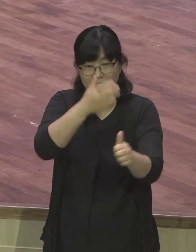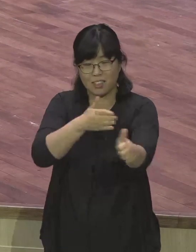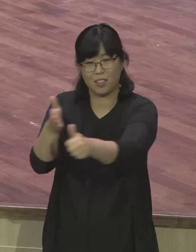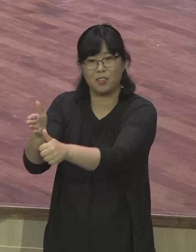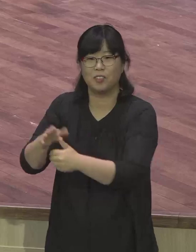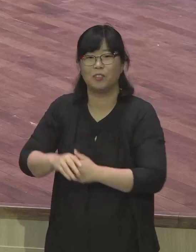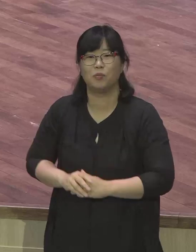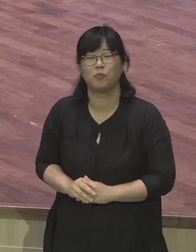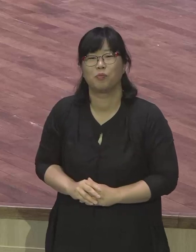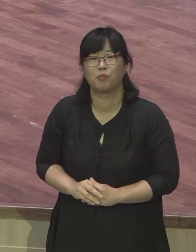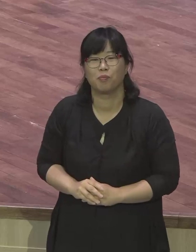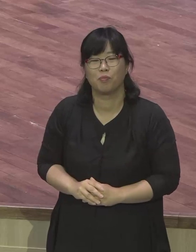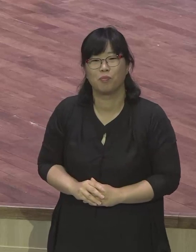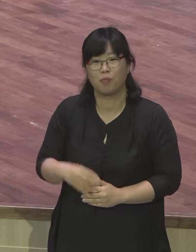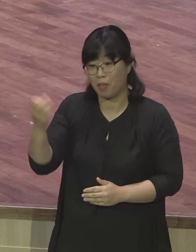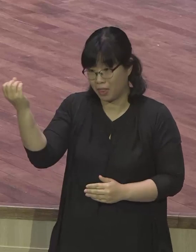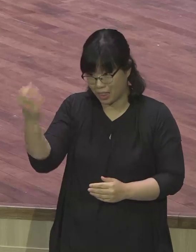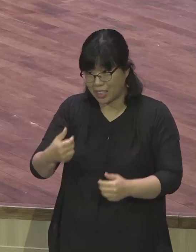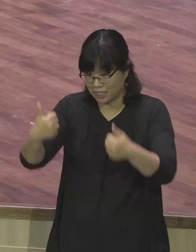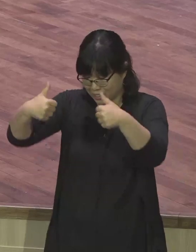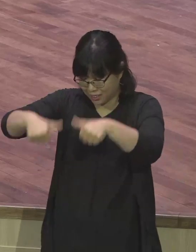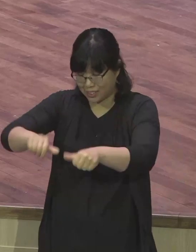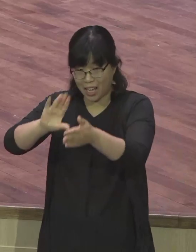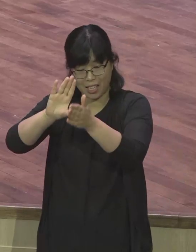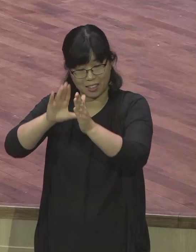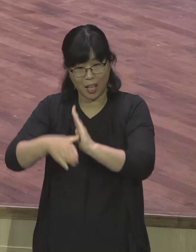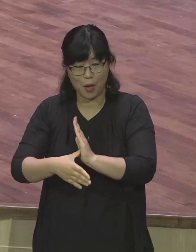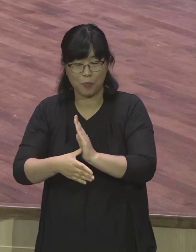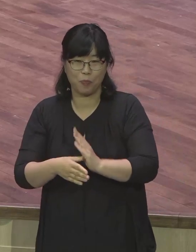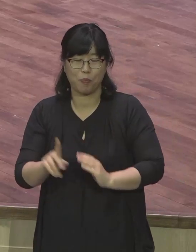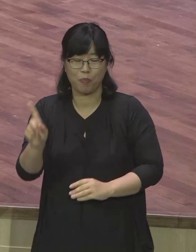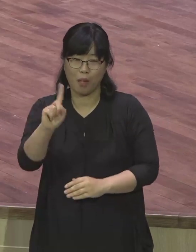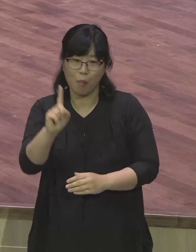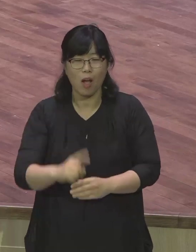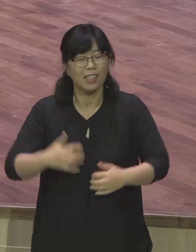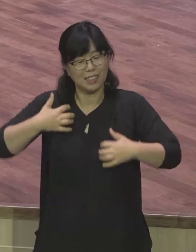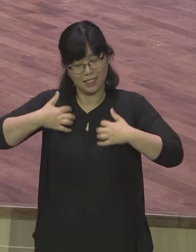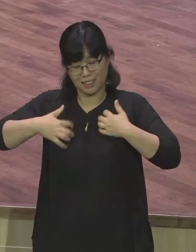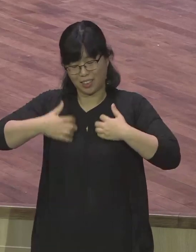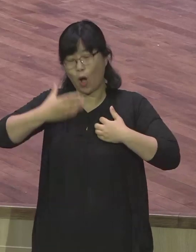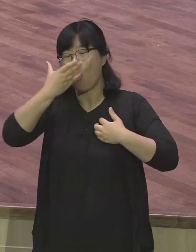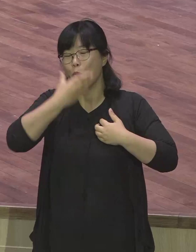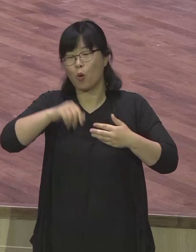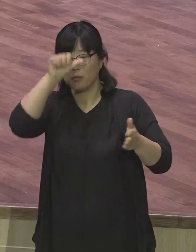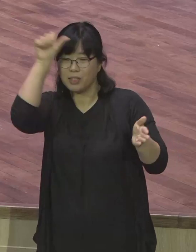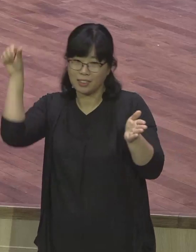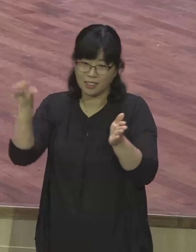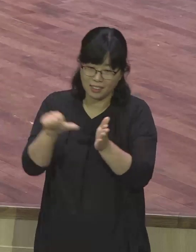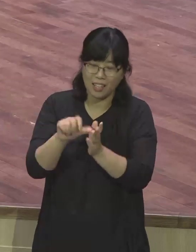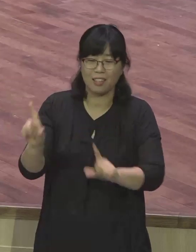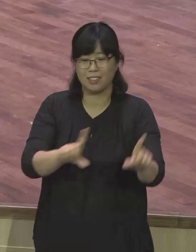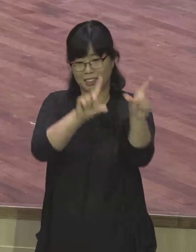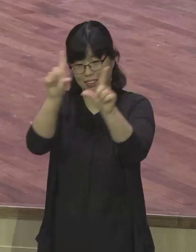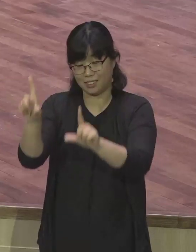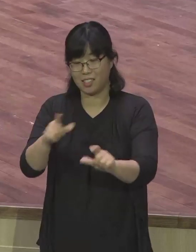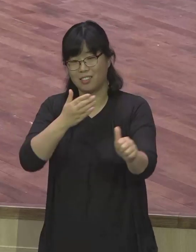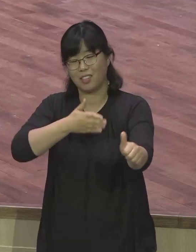우리 다시 한번 인사하겠습니다 즐거운 복음 인생을 삽시다 즐거운 복음 인생을 삽시다 우리